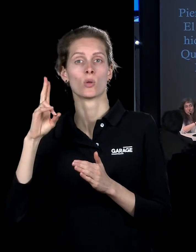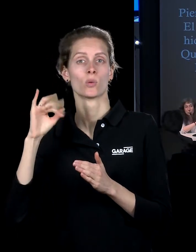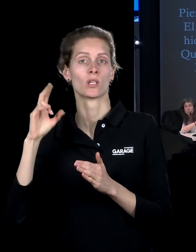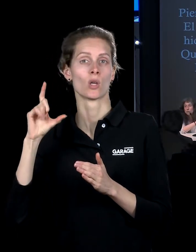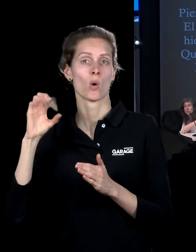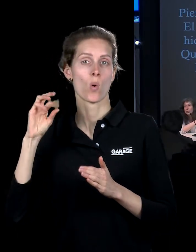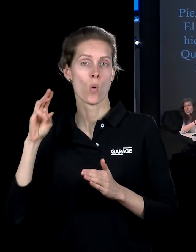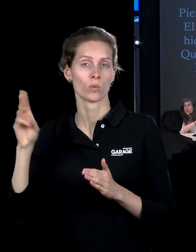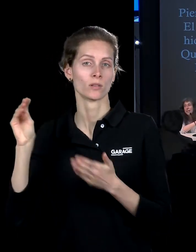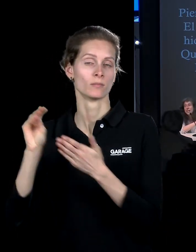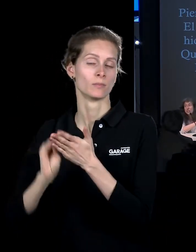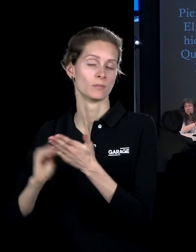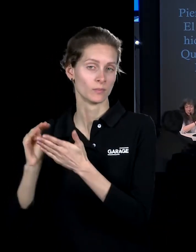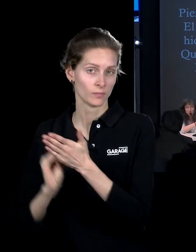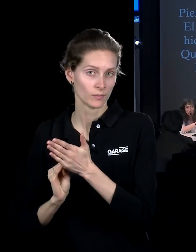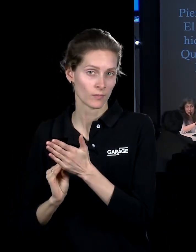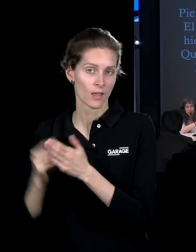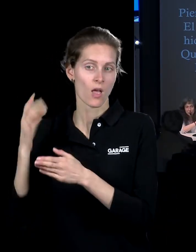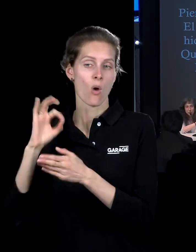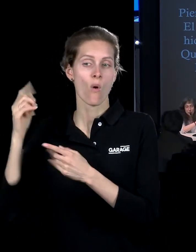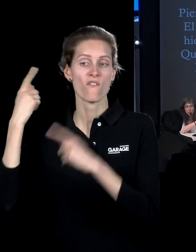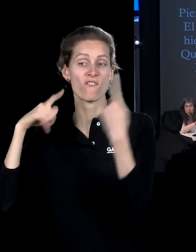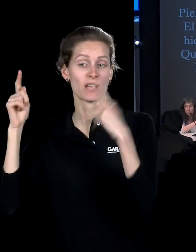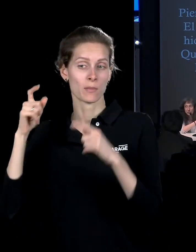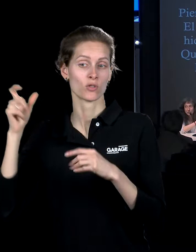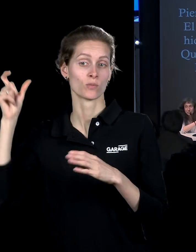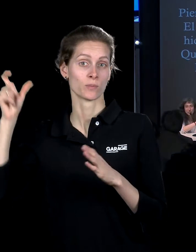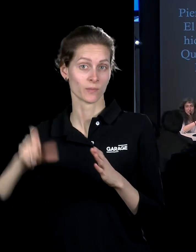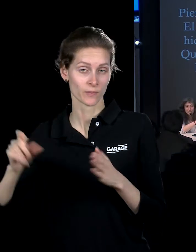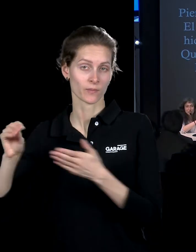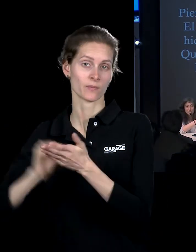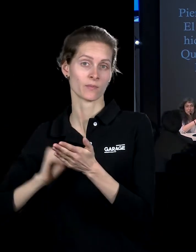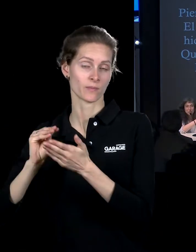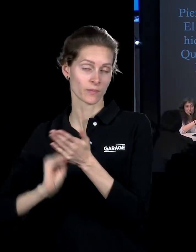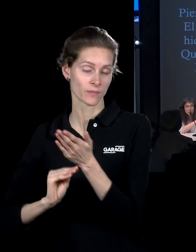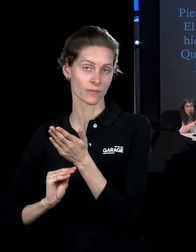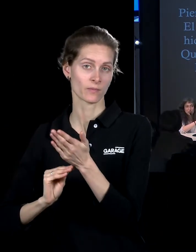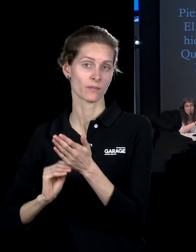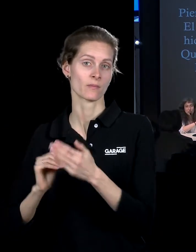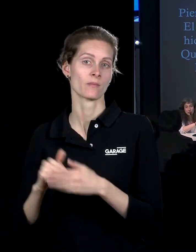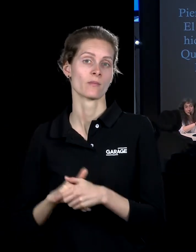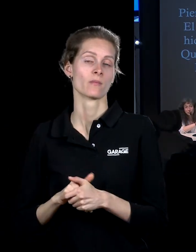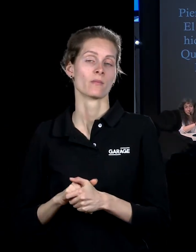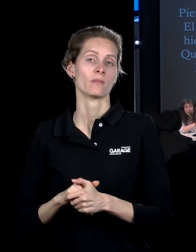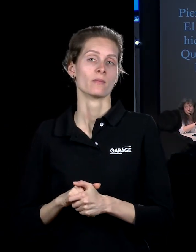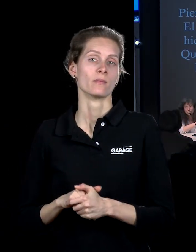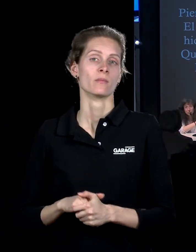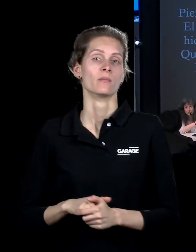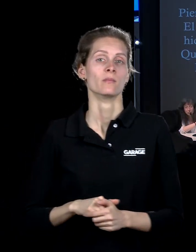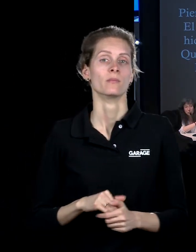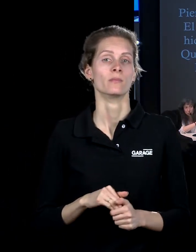история, кто не помнит про вымышленный персонаж, французский писатель XIX века, который решает написать